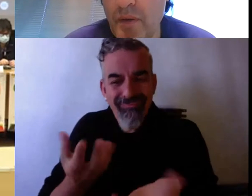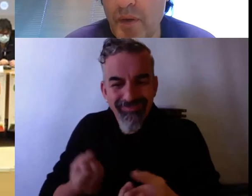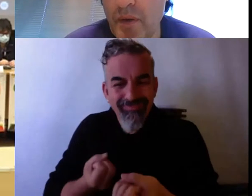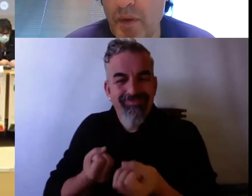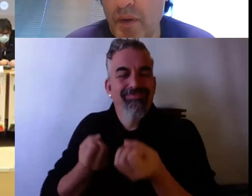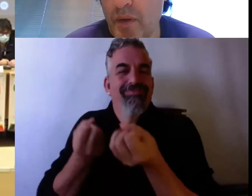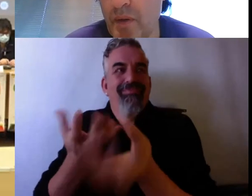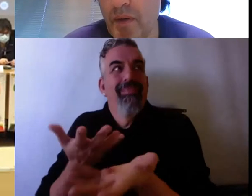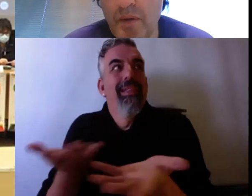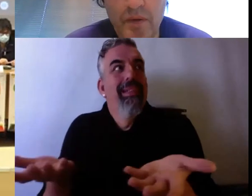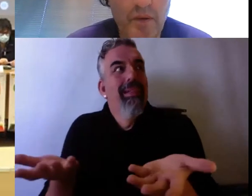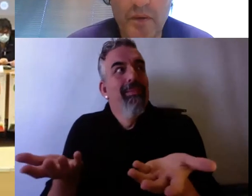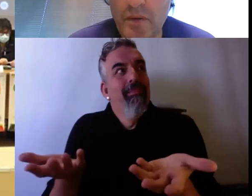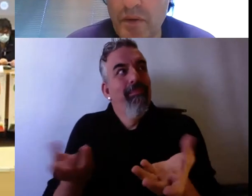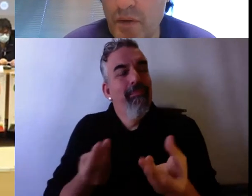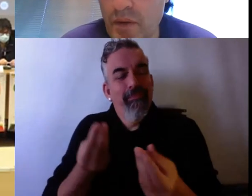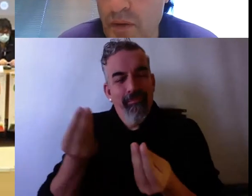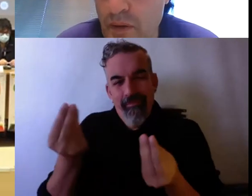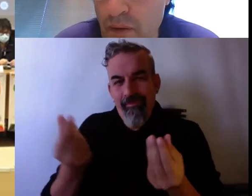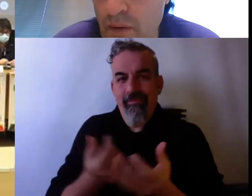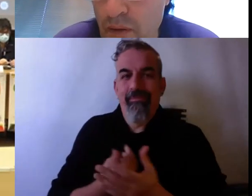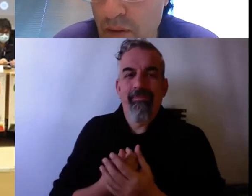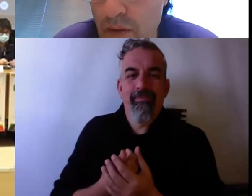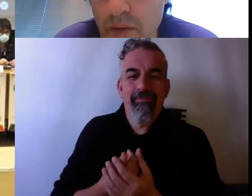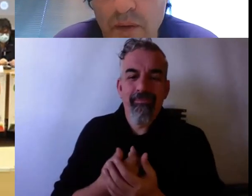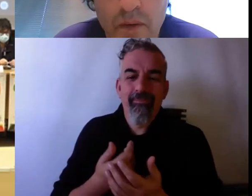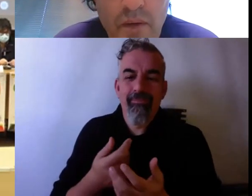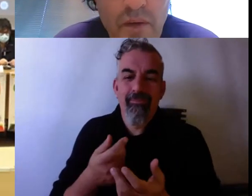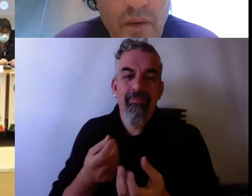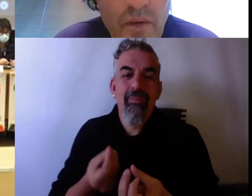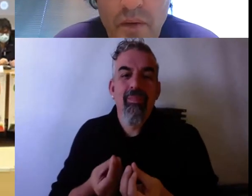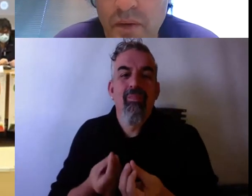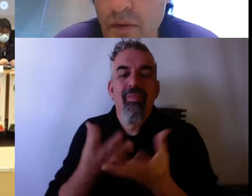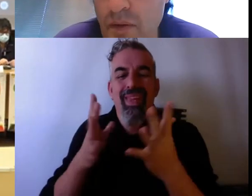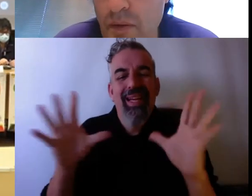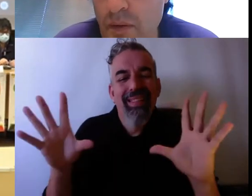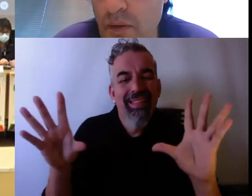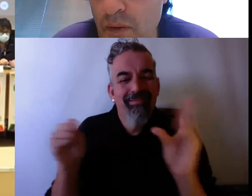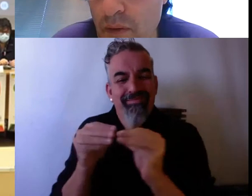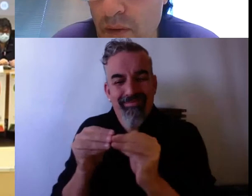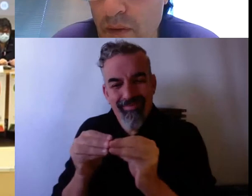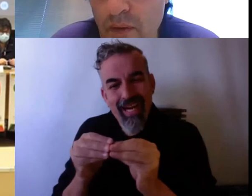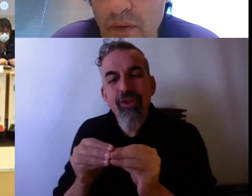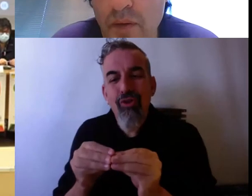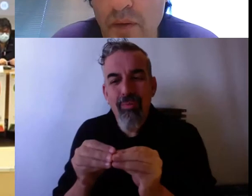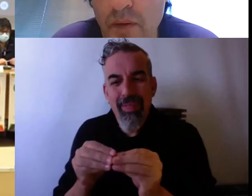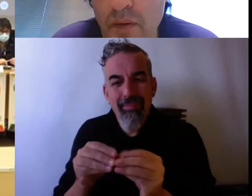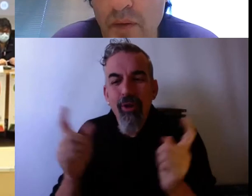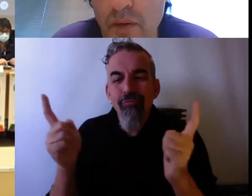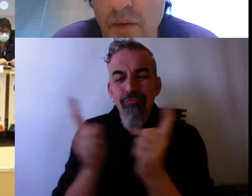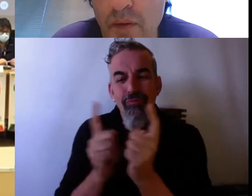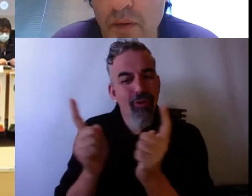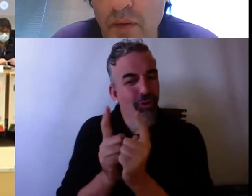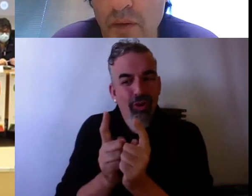sintéticas, sintéticas, lo más breves y al grano posibles.